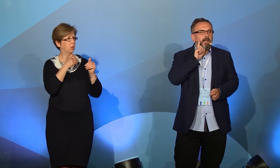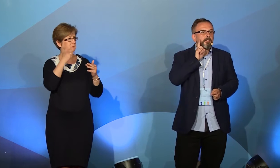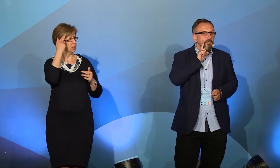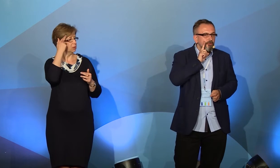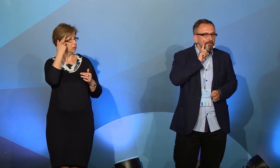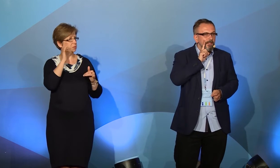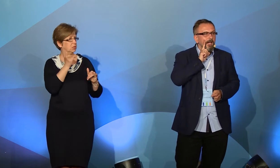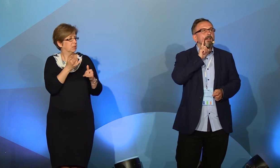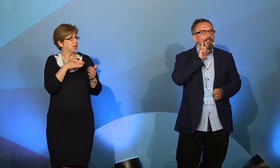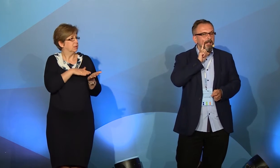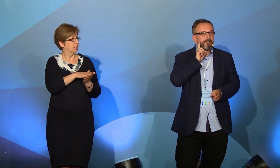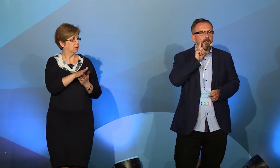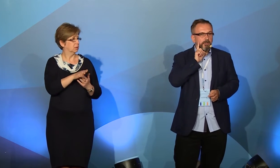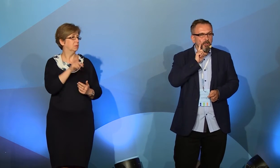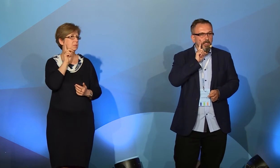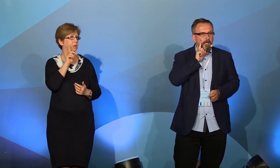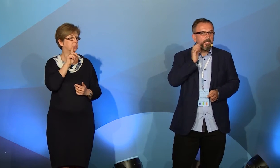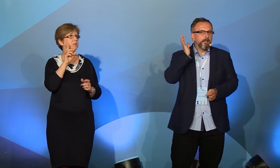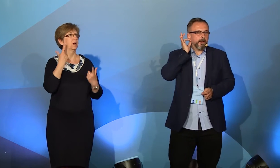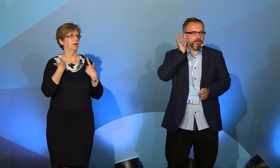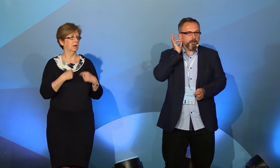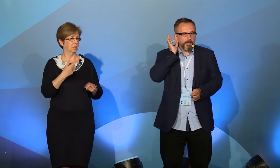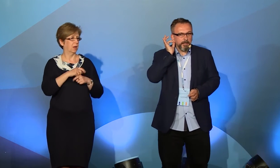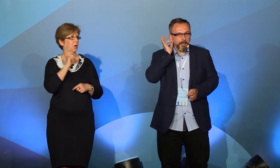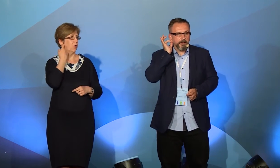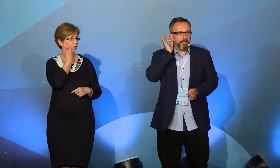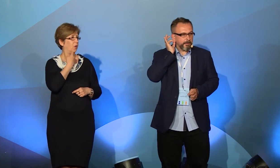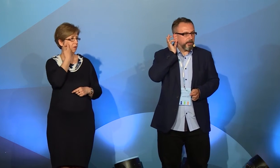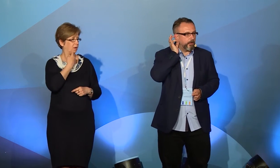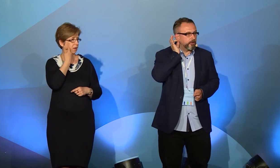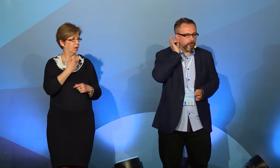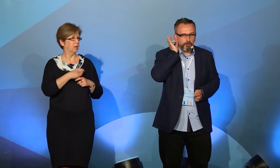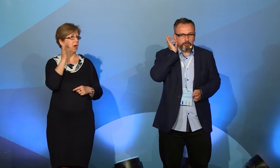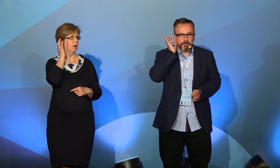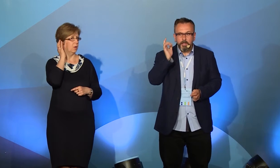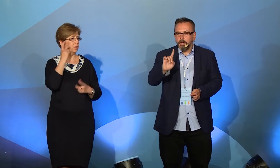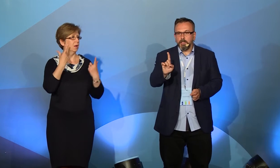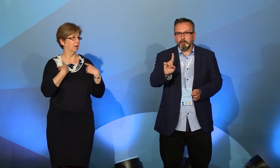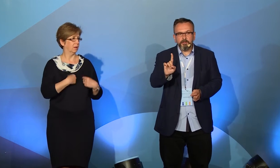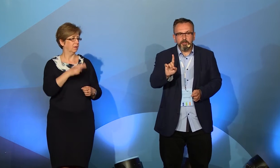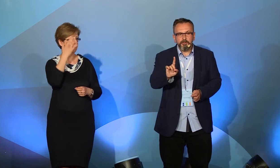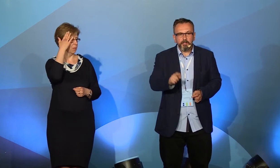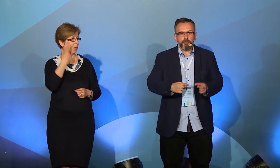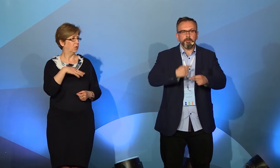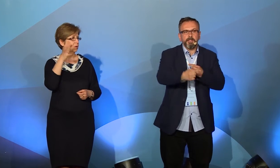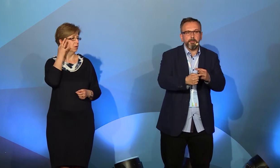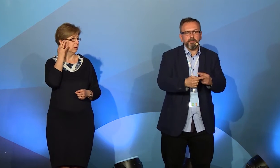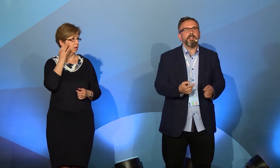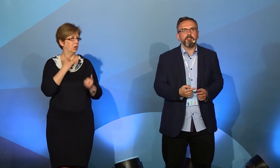Tak jest mężczyzna, jasne, od golenia. Tak jest kobieta, jasne, od kolczyków. Natomiast to nie oznacza, że jak spytam Państwa, jaki będzie